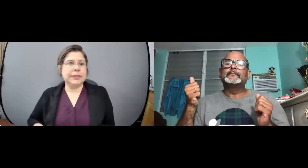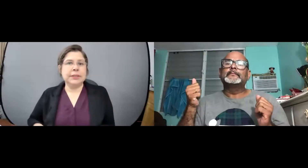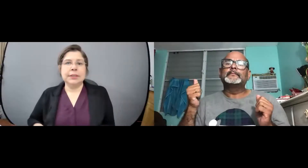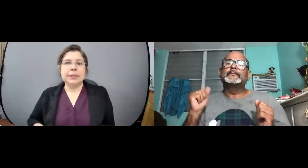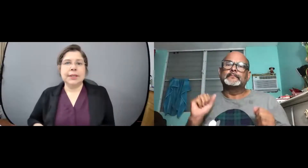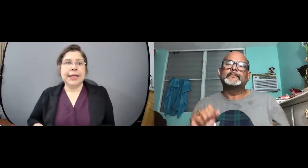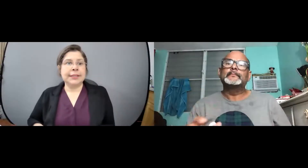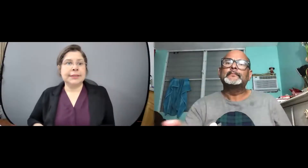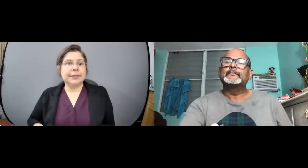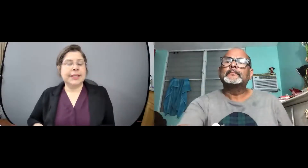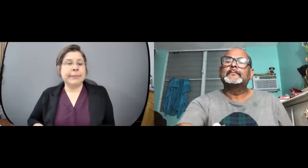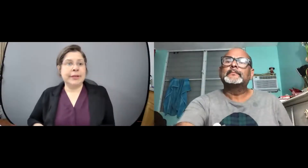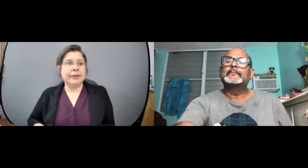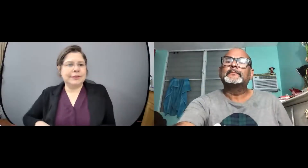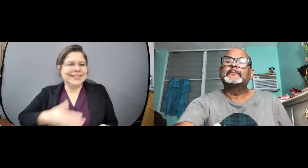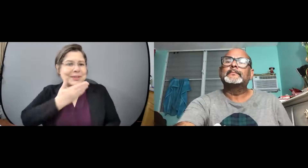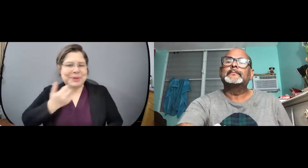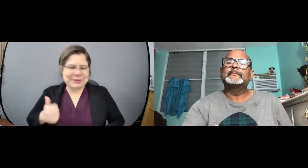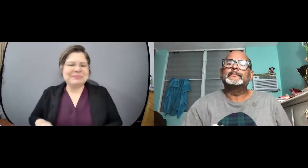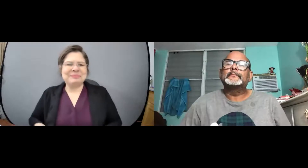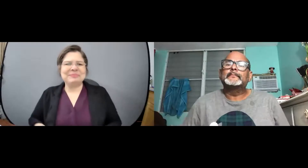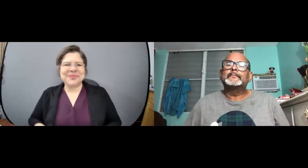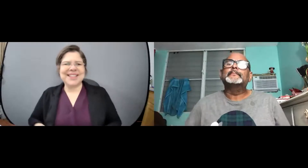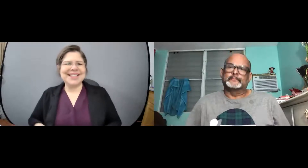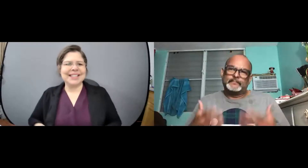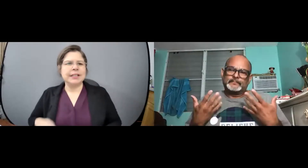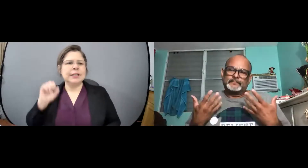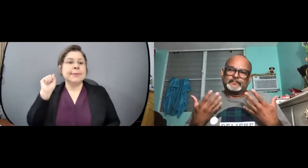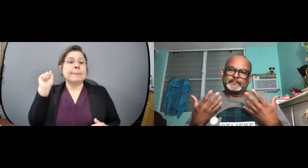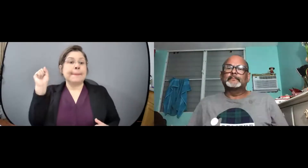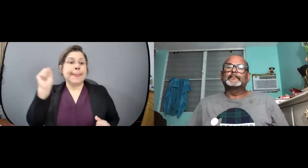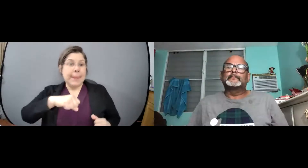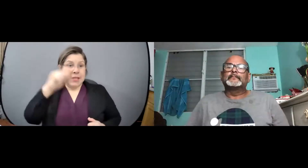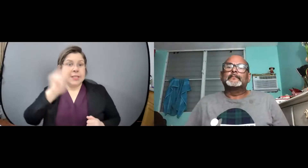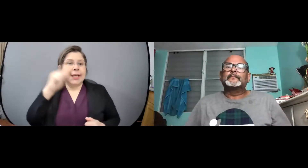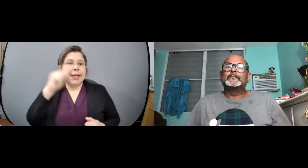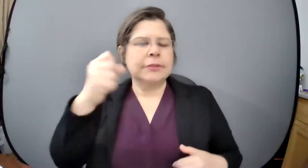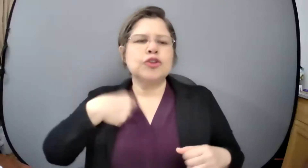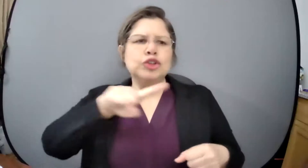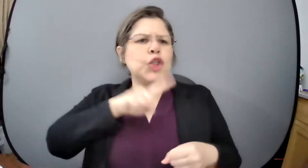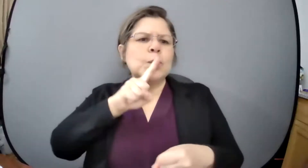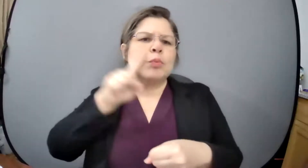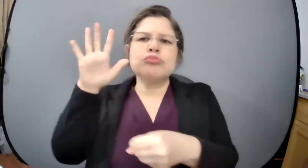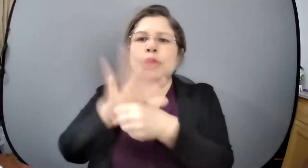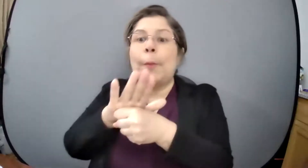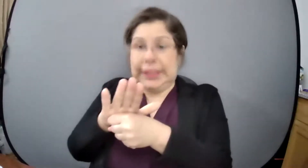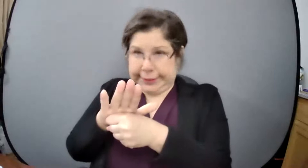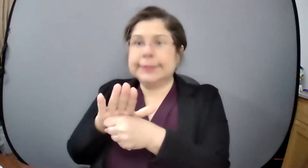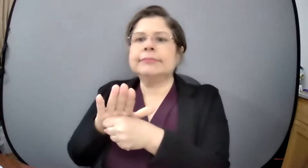favor gracias sí estamos estamos comprometidos a seguir